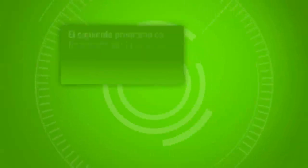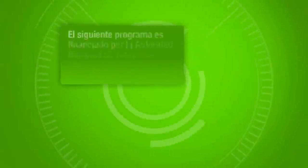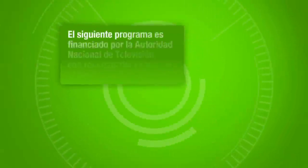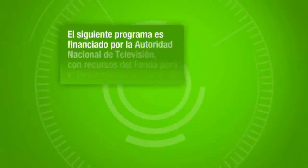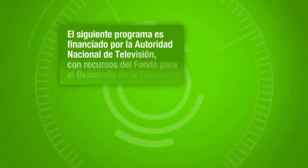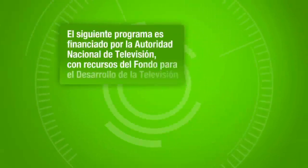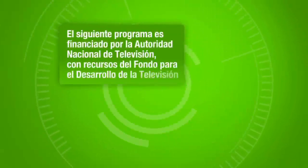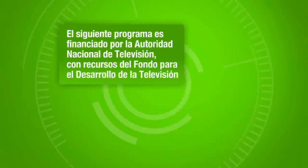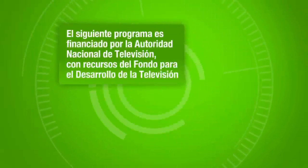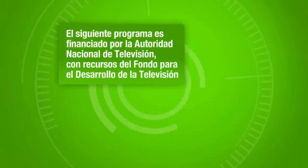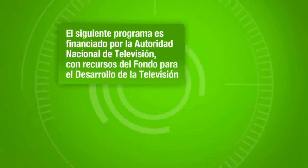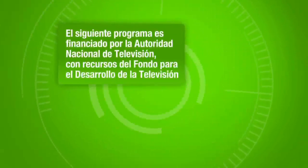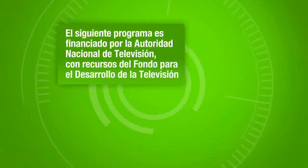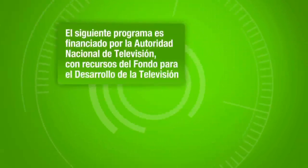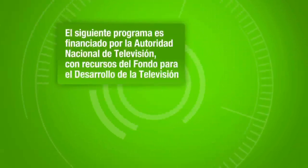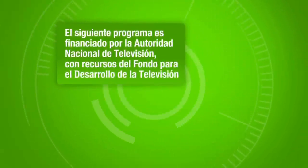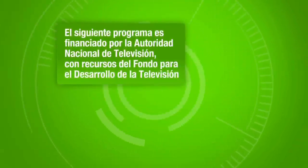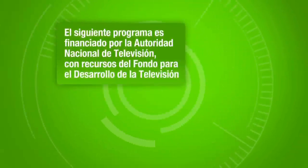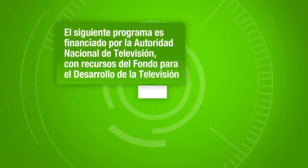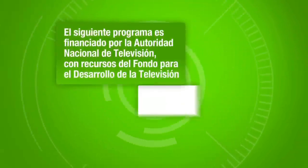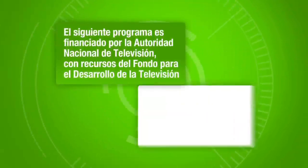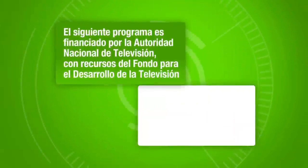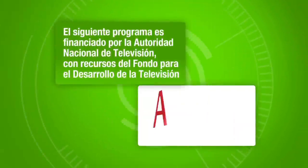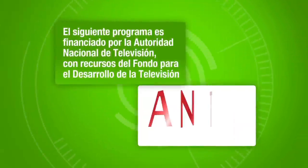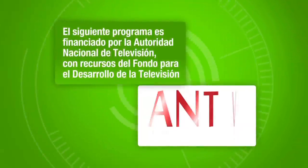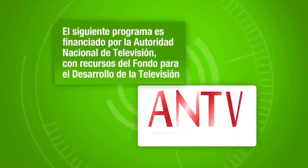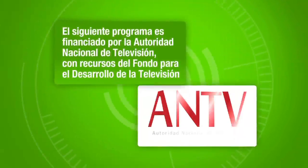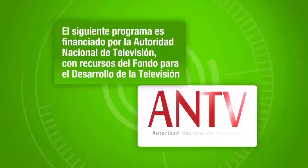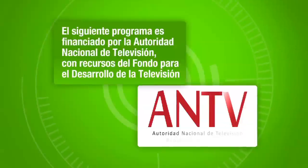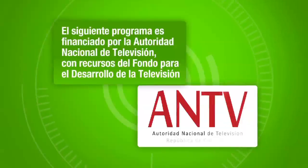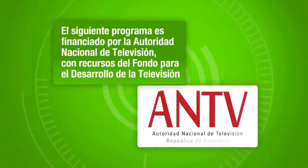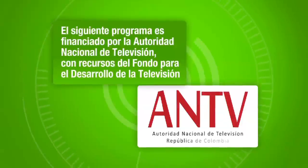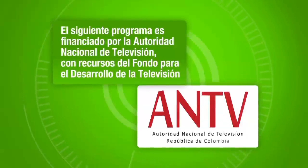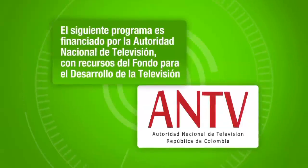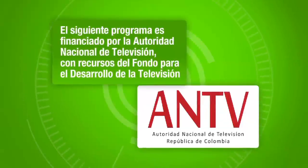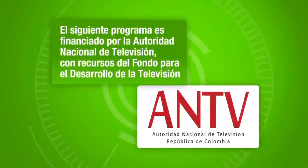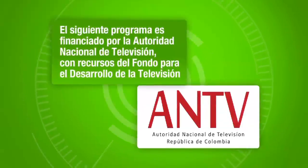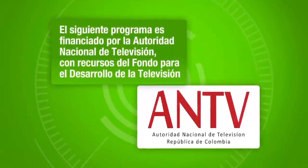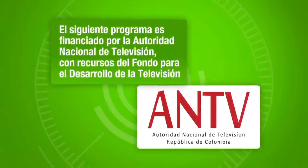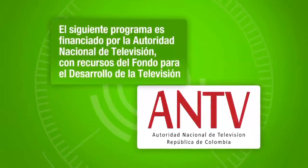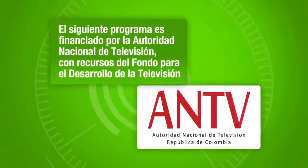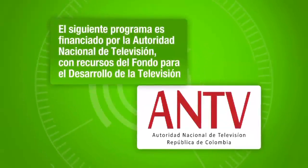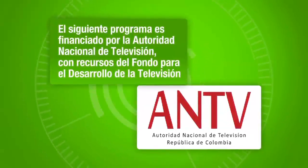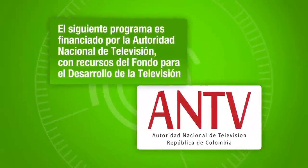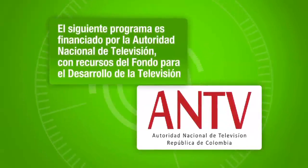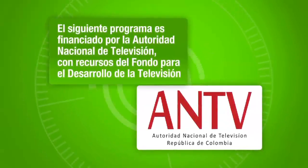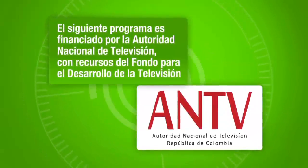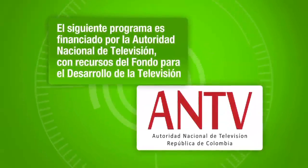El siguiente programa es financiado por la Autoridad Nacional de Televisión, con recursos del Fondo para el Desarrollo de la Televisión.